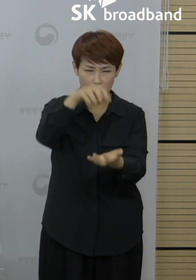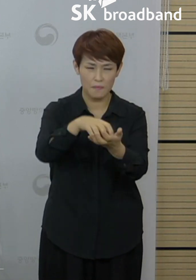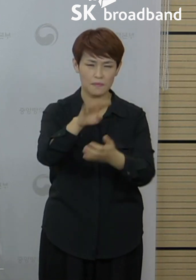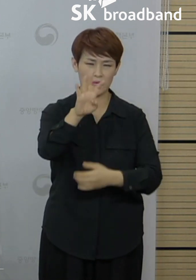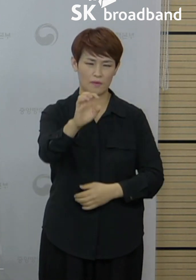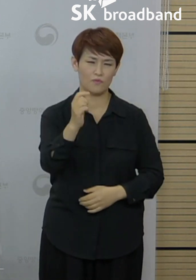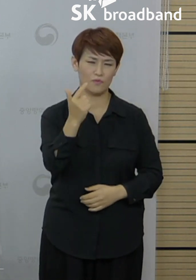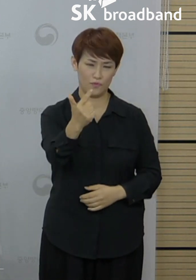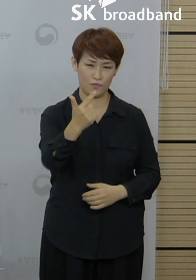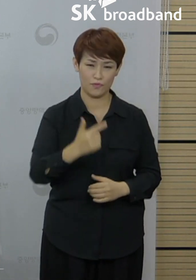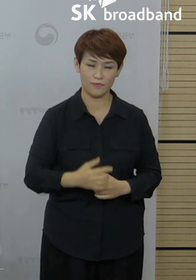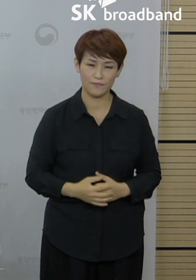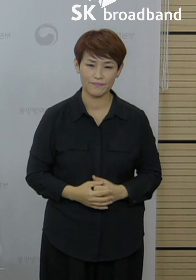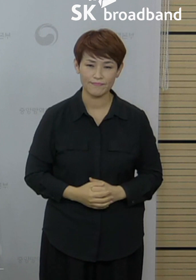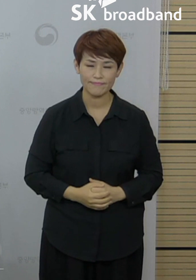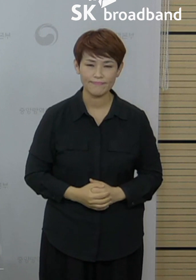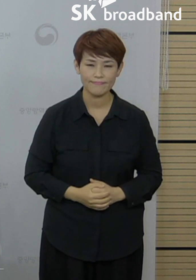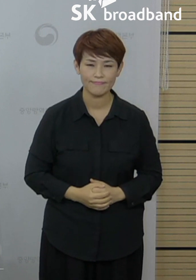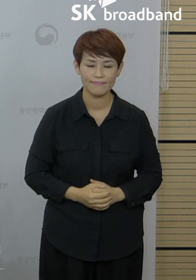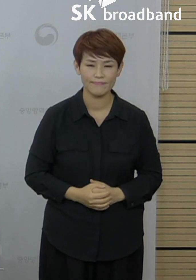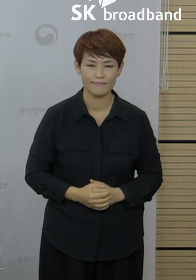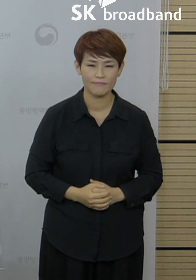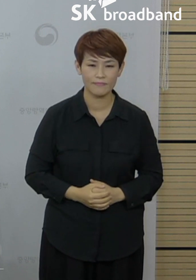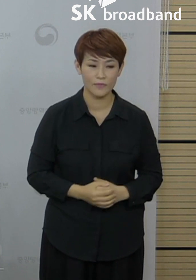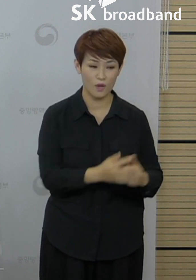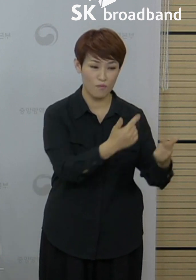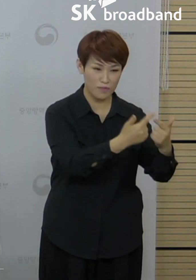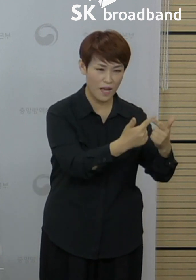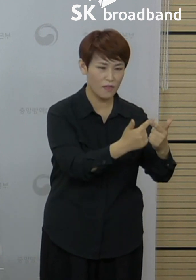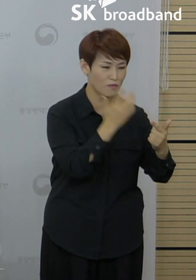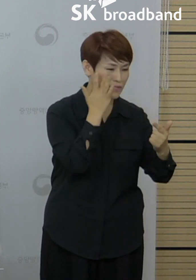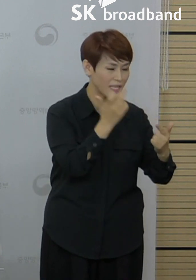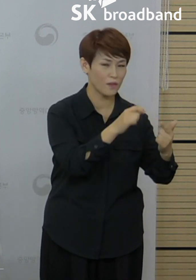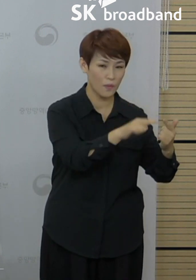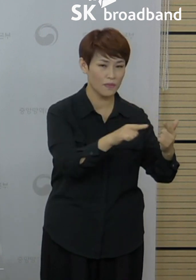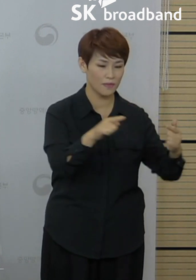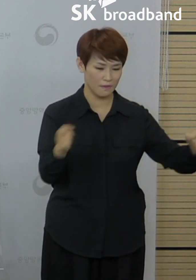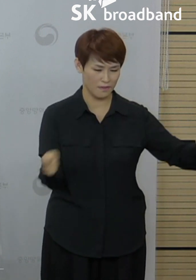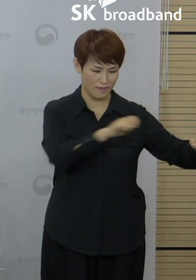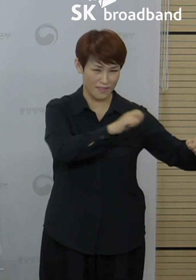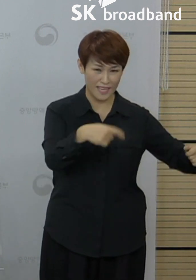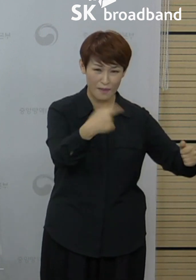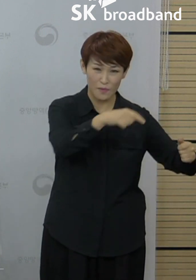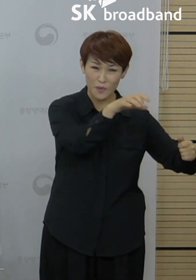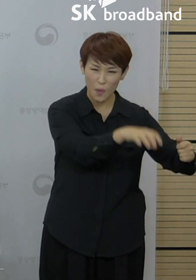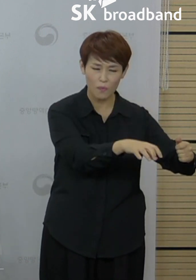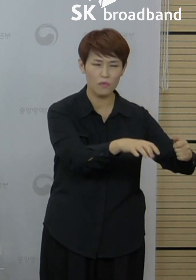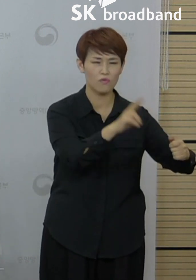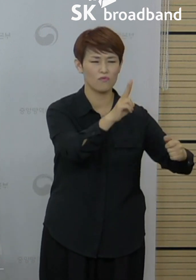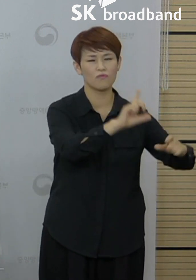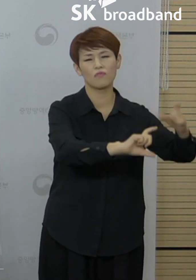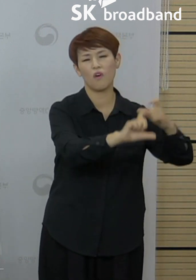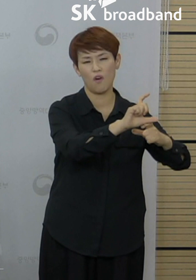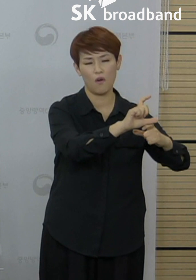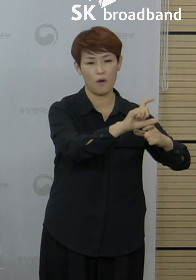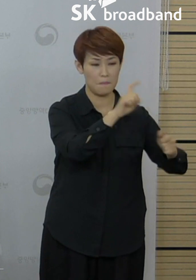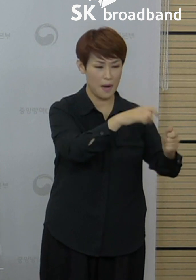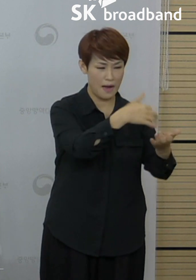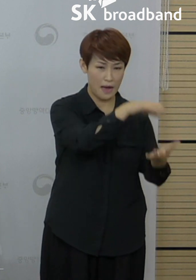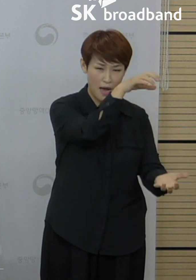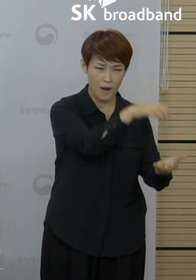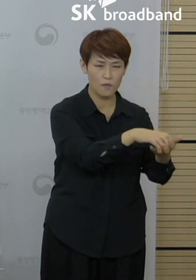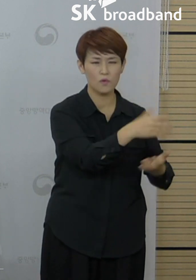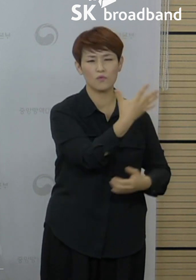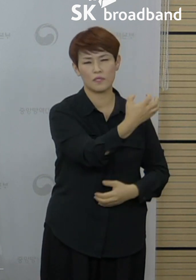확진되었습니다. 부산 울산 장구강습과 관련해서 2명이 추가되어 누적 확진자는 총